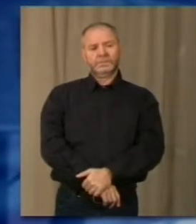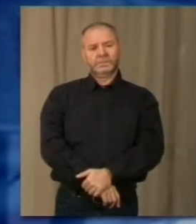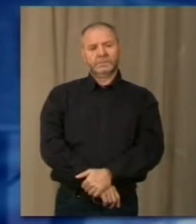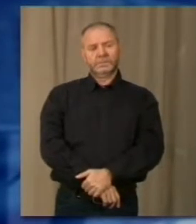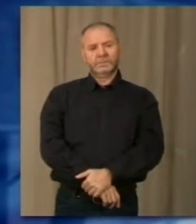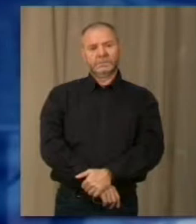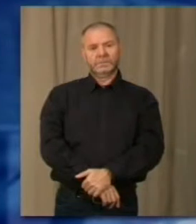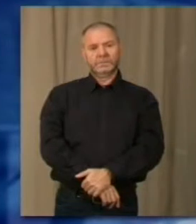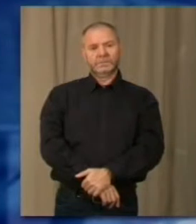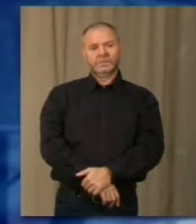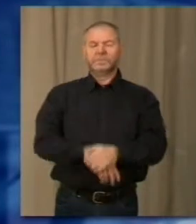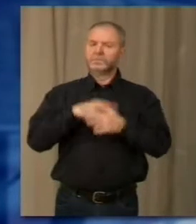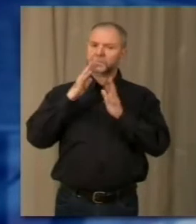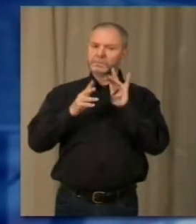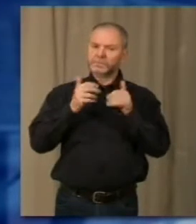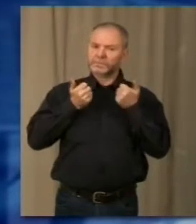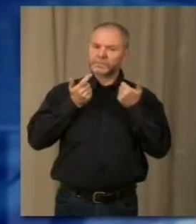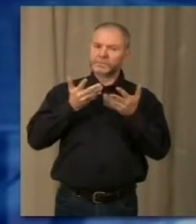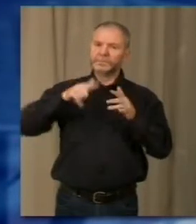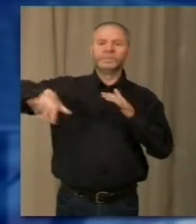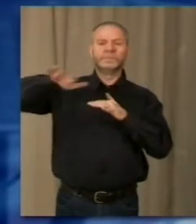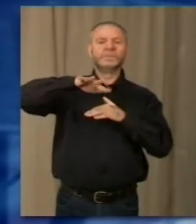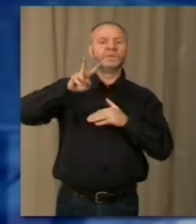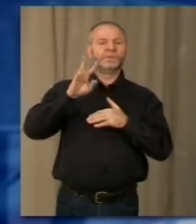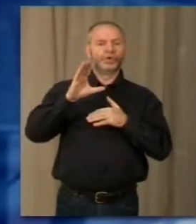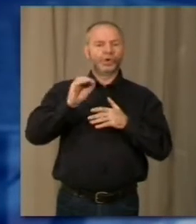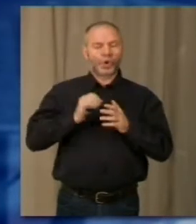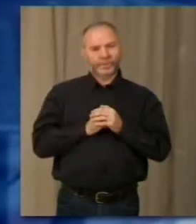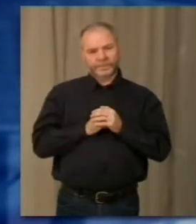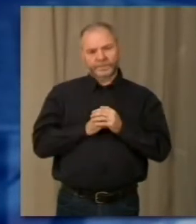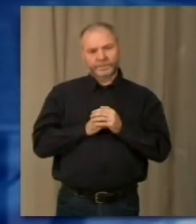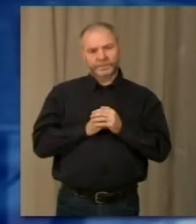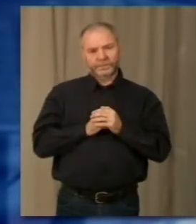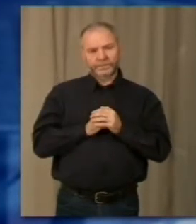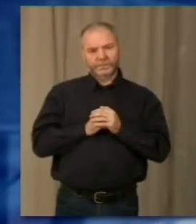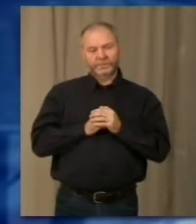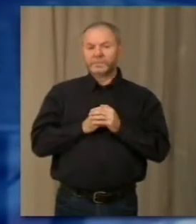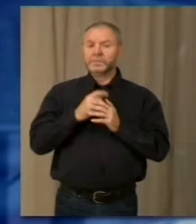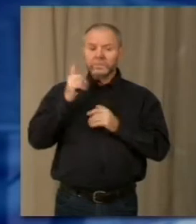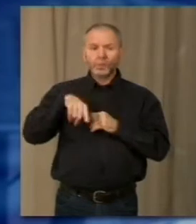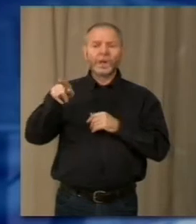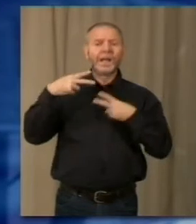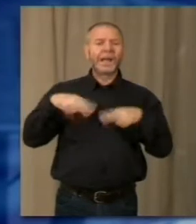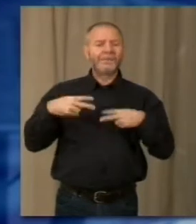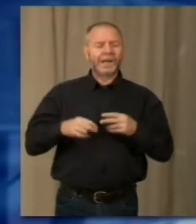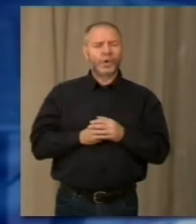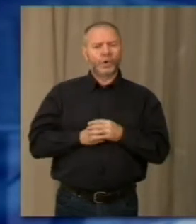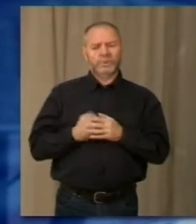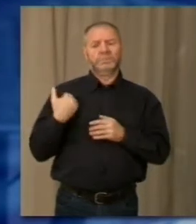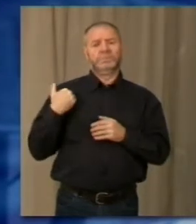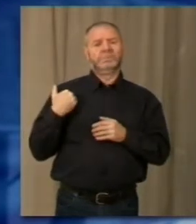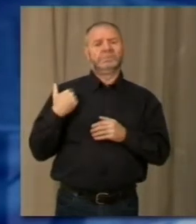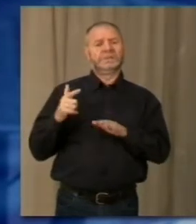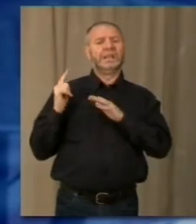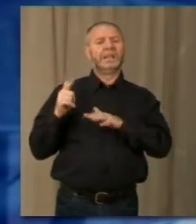Continua l'ondata di furti che sta colpendo diversi comuni nel Viciole in Lovarese. A questa triste regola non fa eccezione Gravello Natoce dove nelle ultime